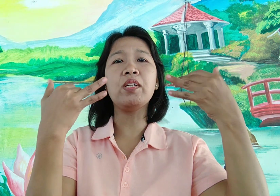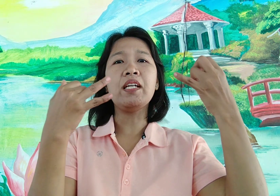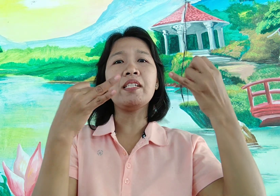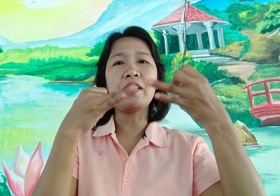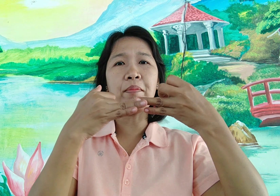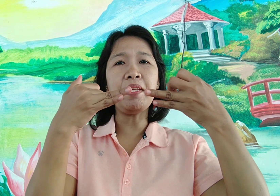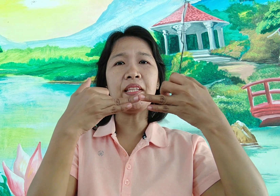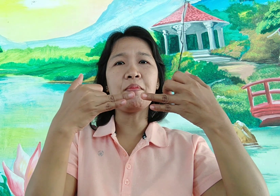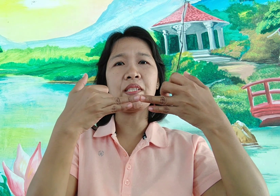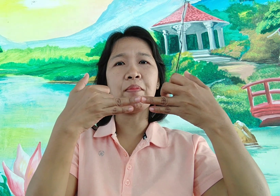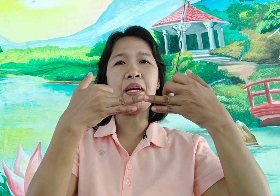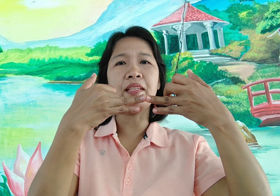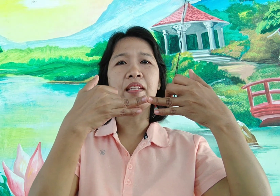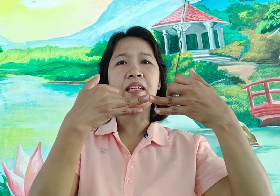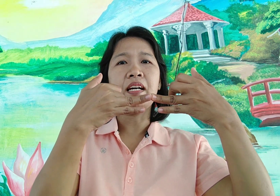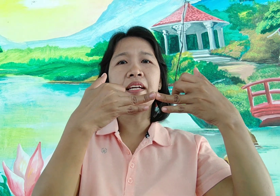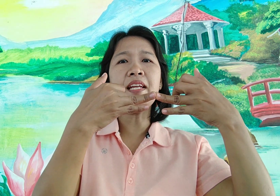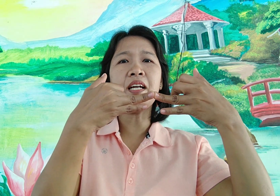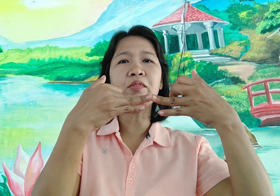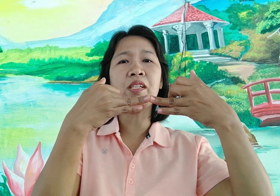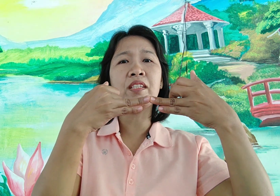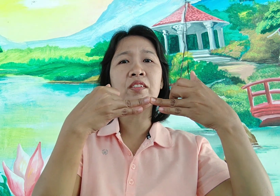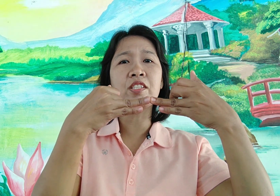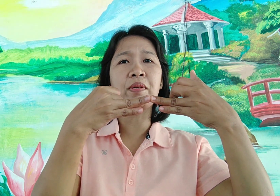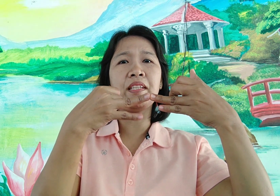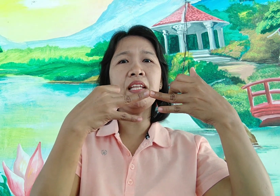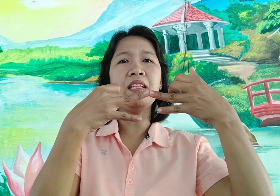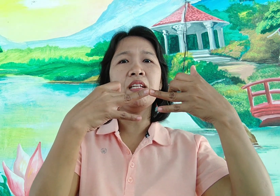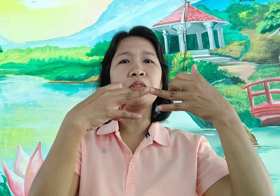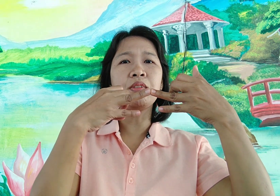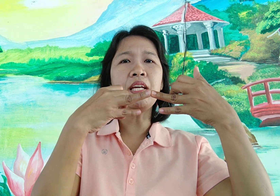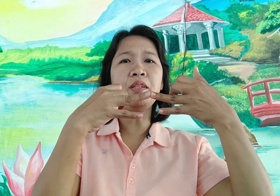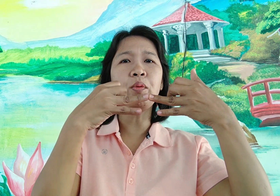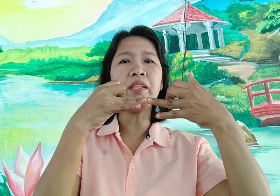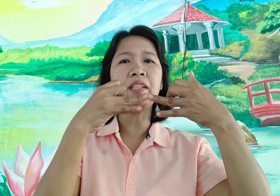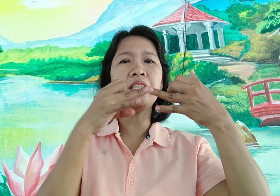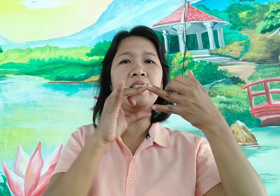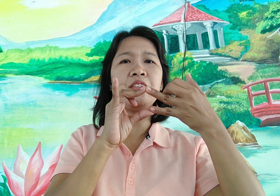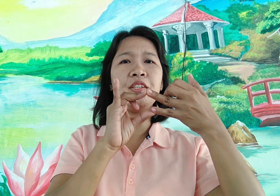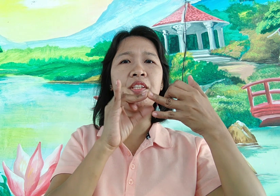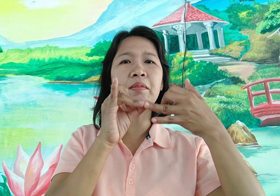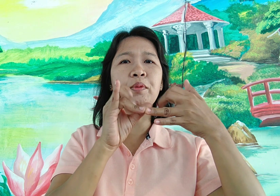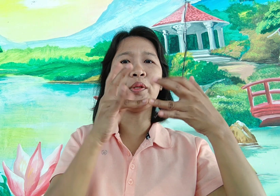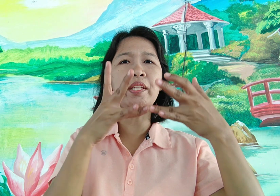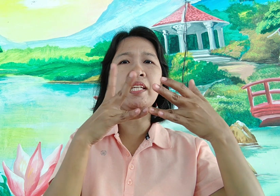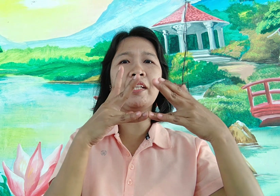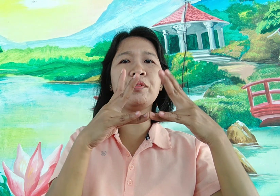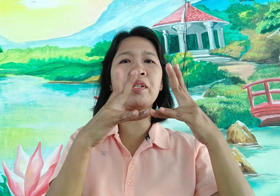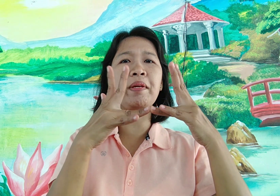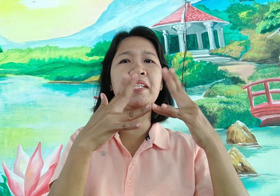7 times 7 again, ang calculate nito is by 10 so 10, 20, 30, 40 at yung remaining